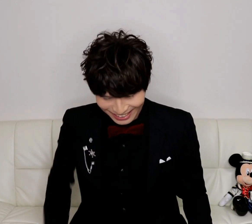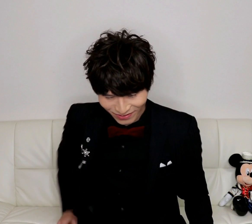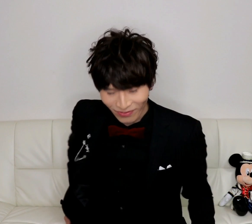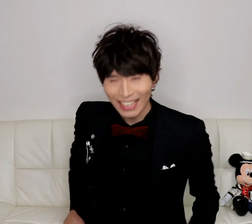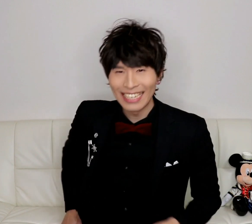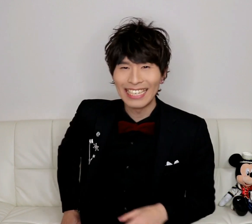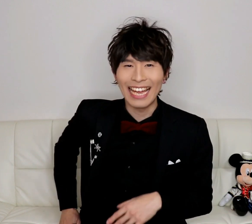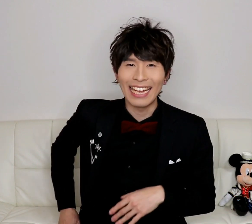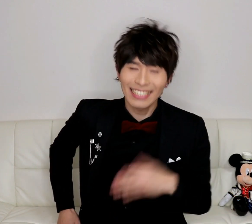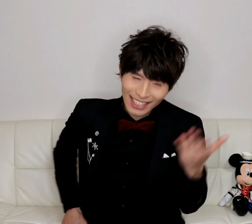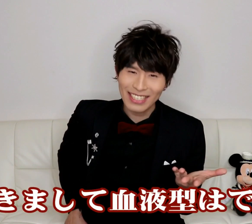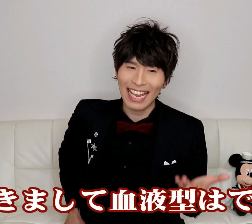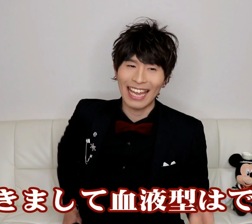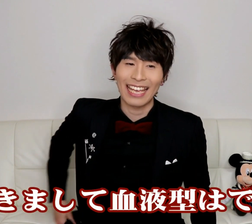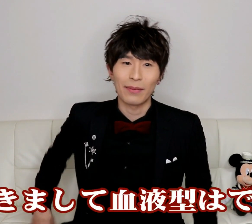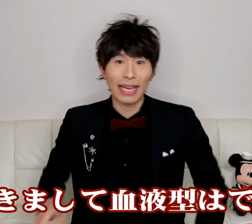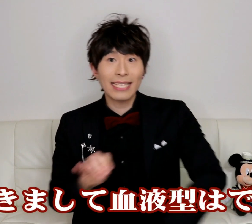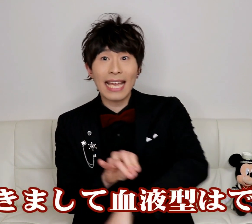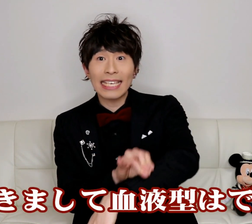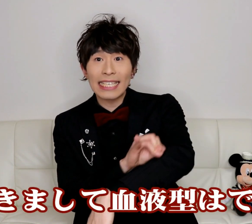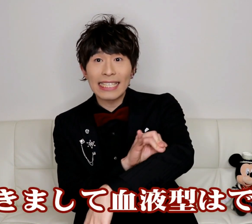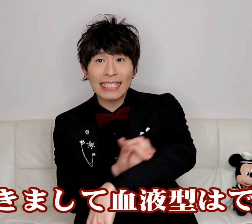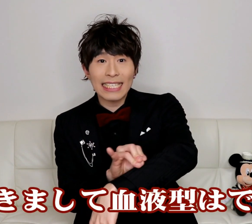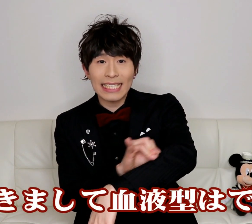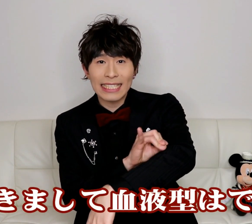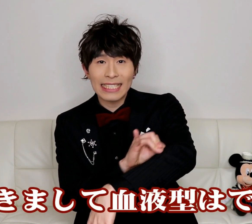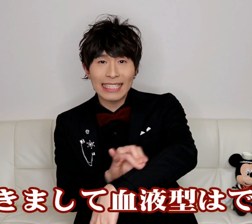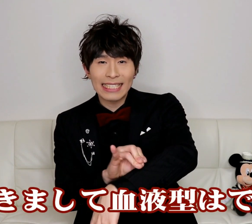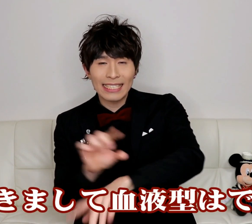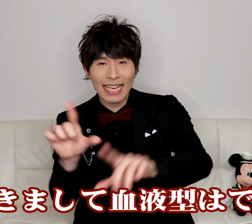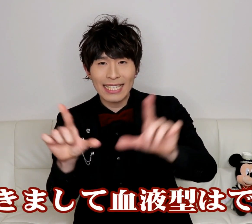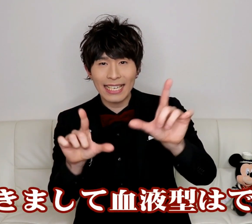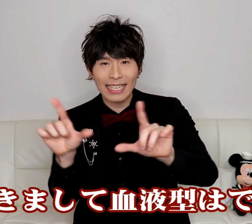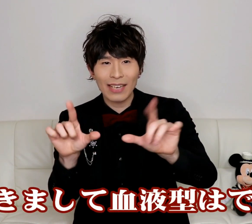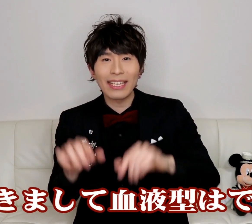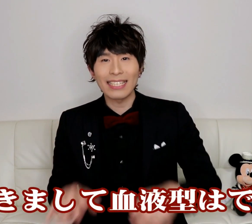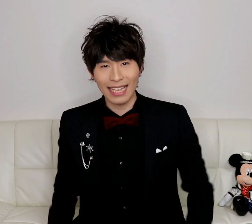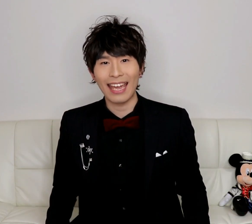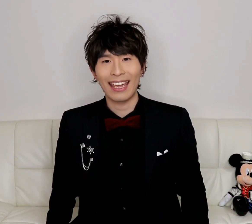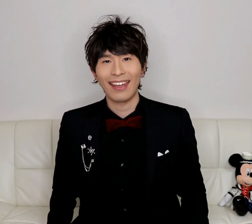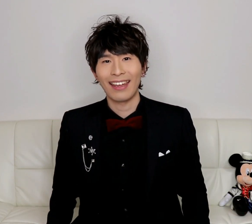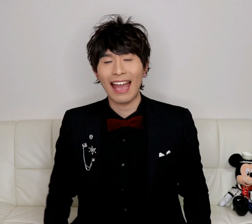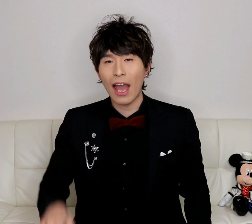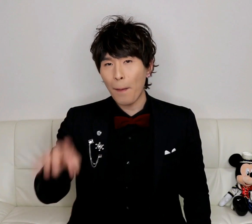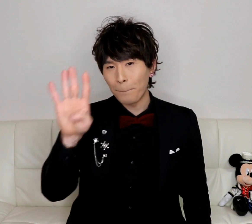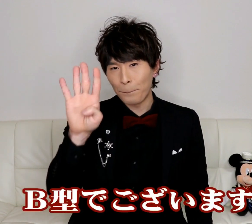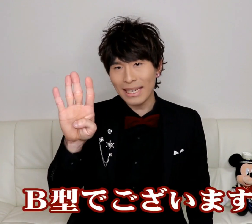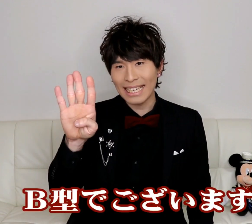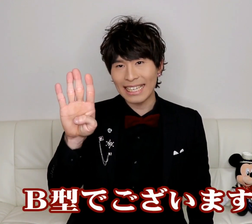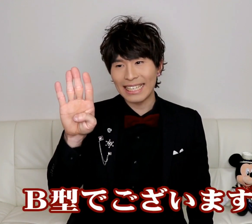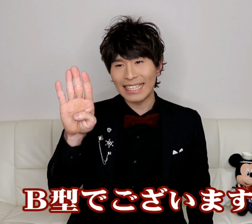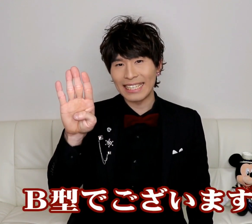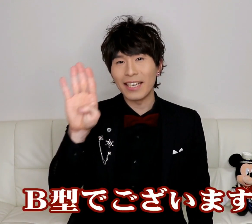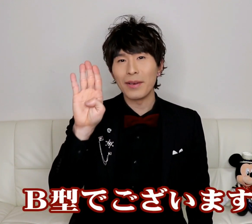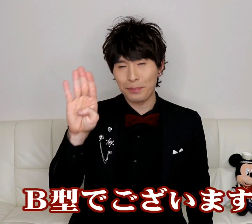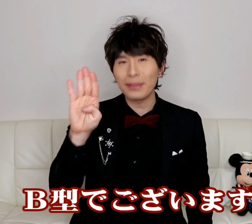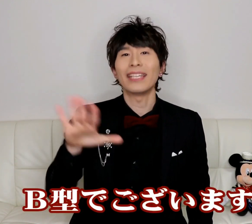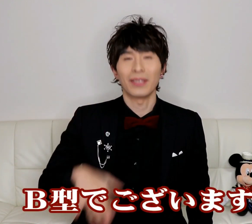えー続きましてまあ血液血血液型はですねBBで